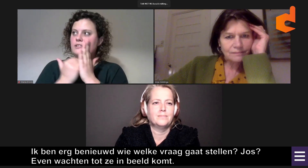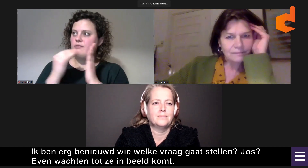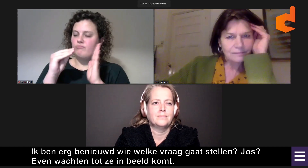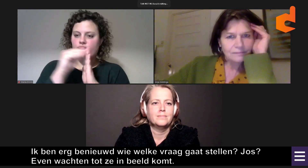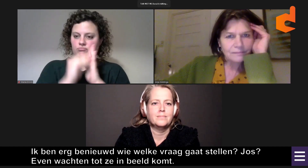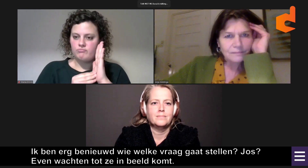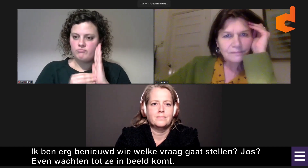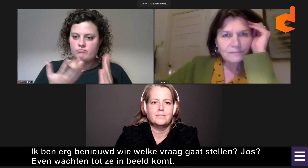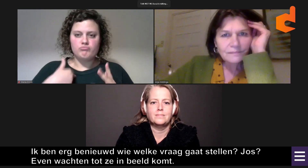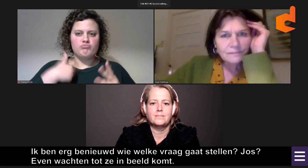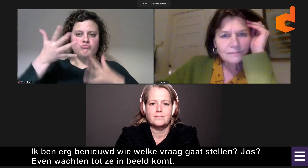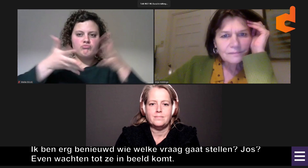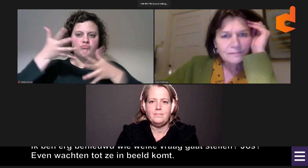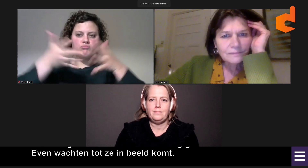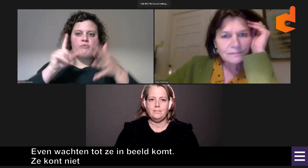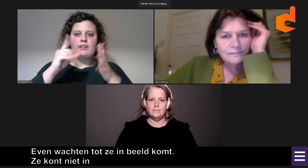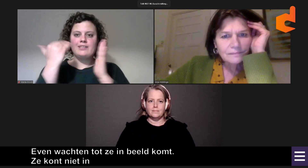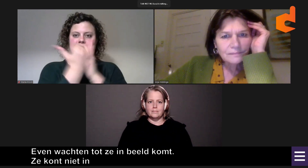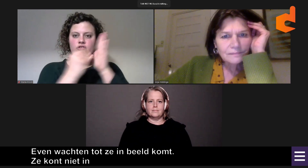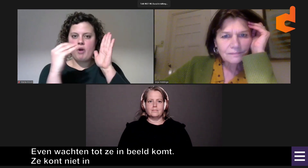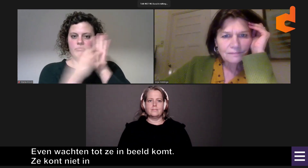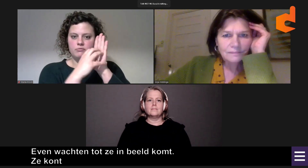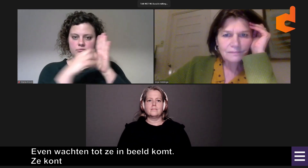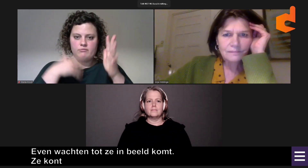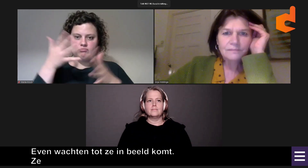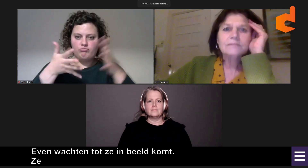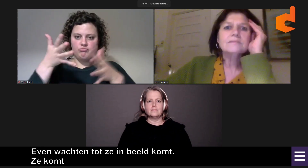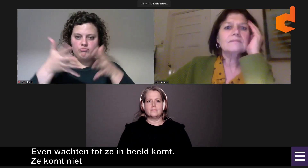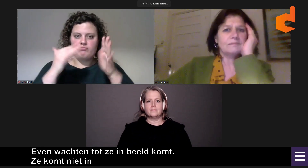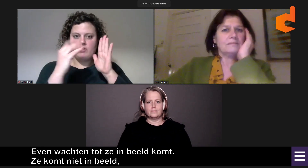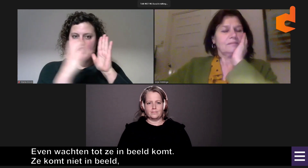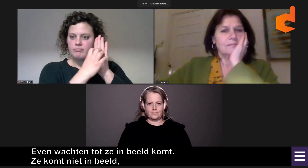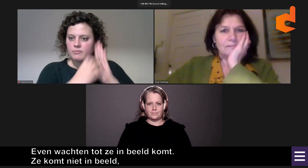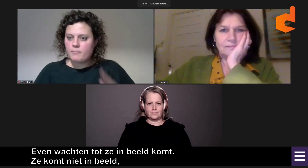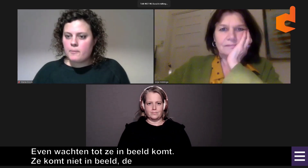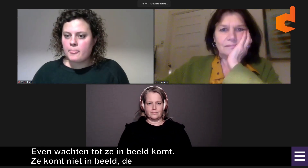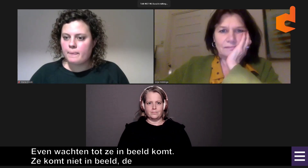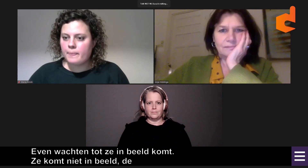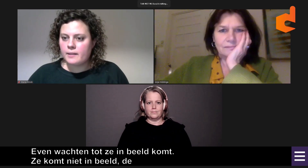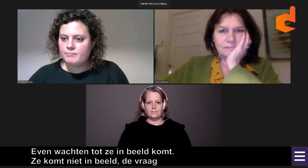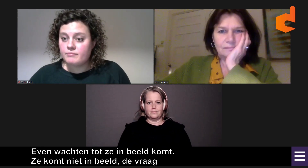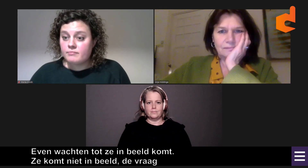Ze komt toch niet in beeld, dus de vraag komt even in tekst. En dan zal ik de vraag even herhalen in gebarentaal.